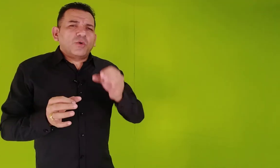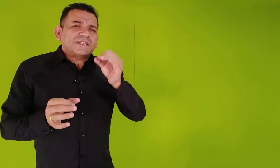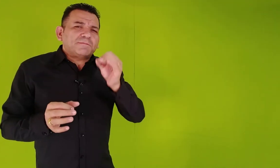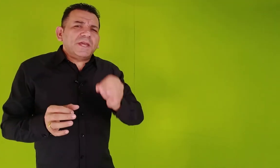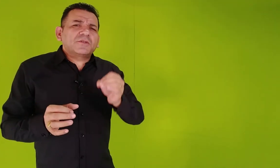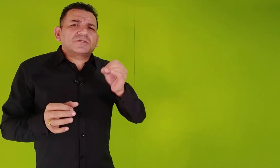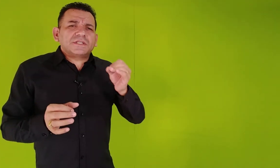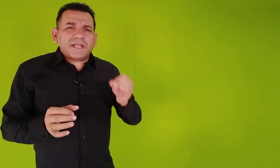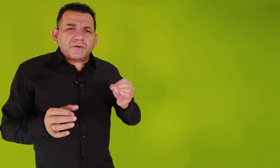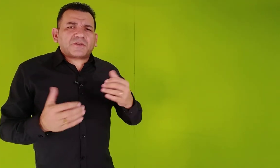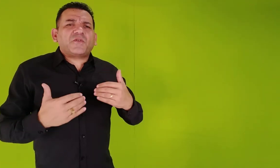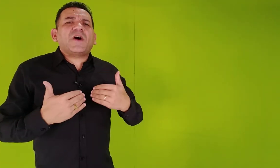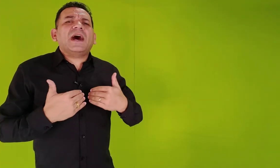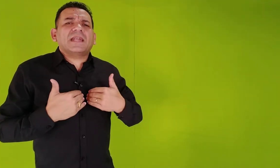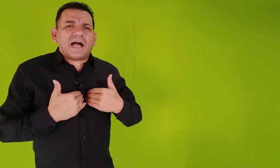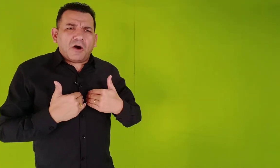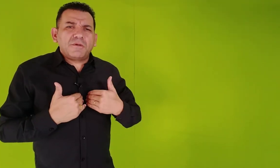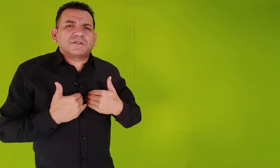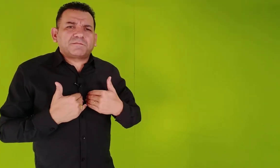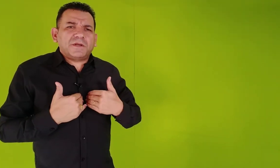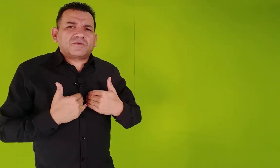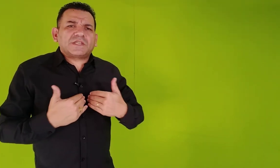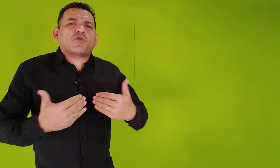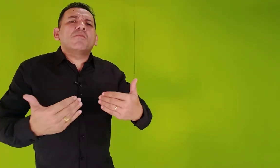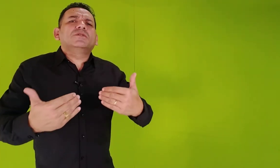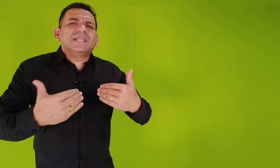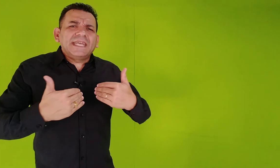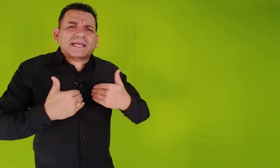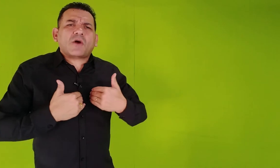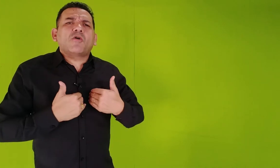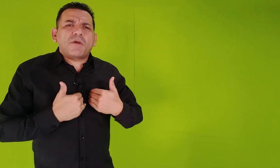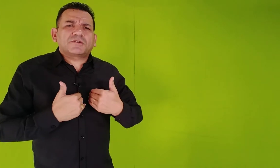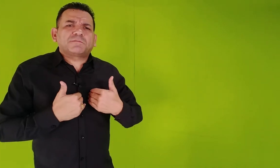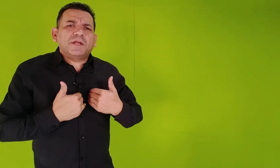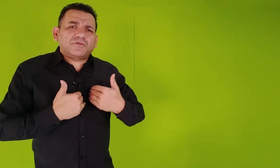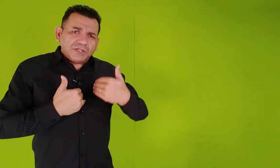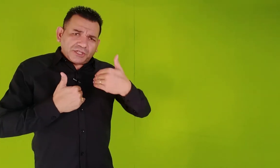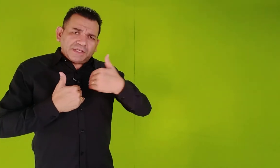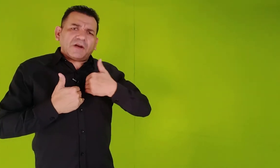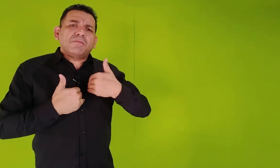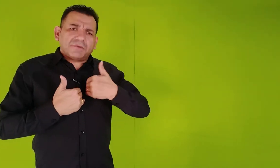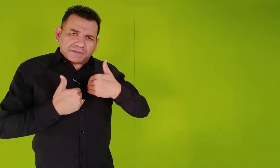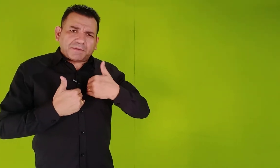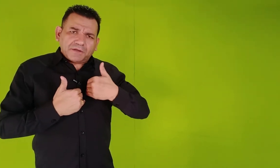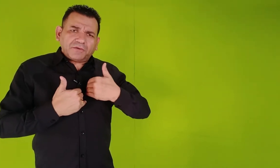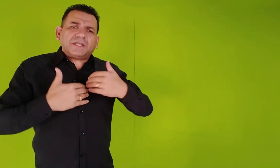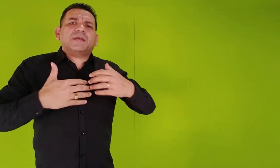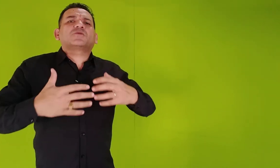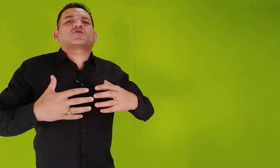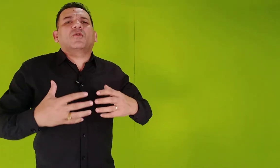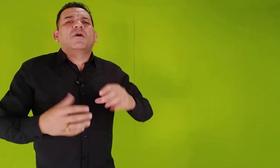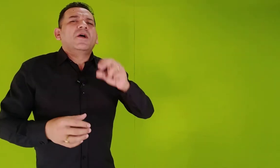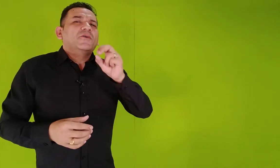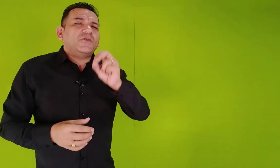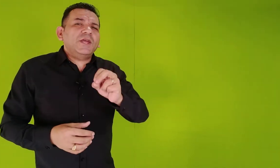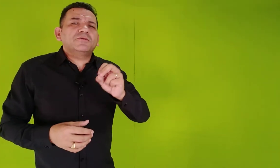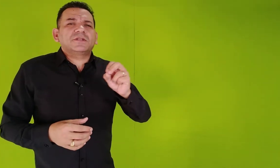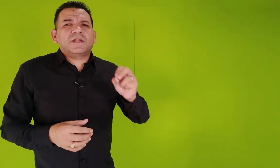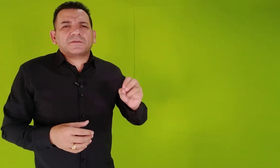o Espírito de Deus fala ao meu Espírito, se comunica com o meu Espírito e diz ao meu Espírito que eu sou filho de Deus.